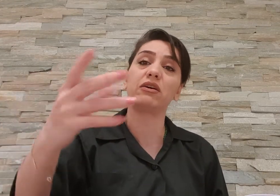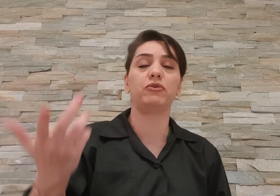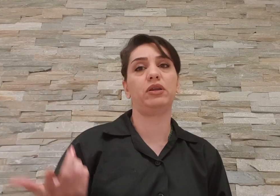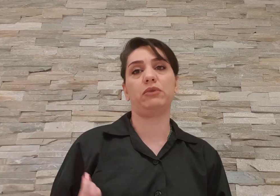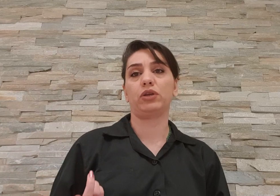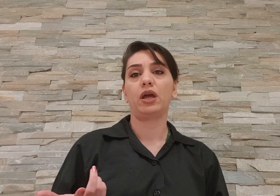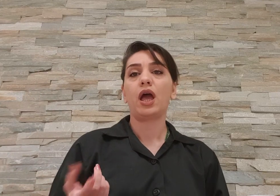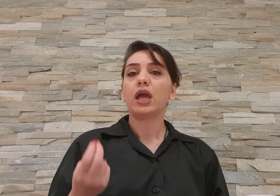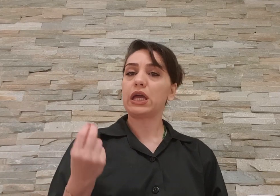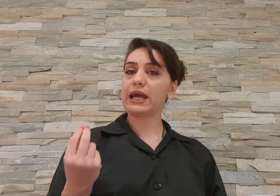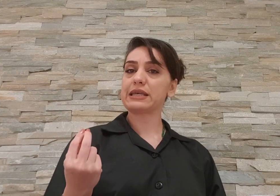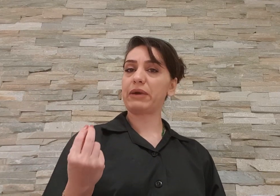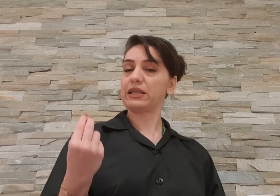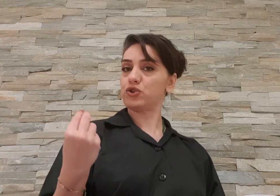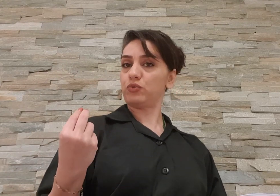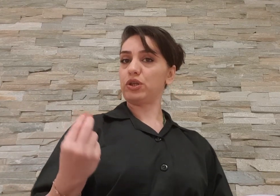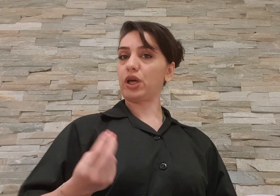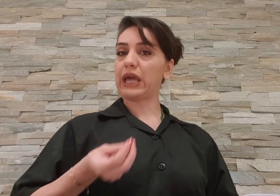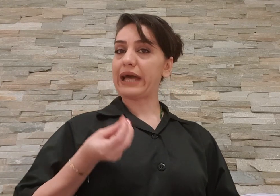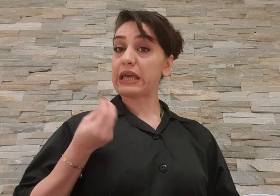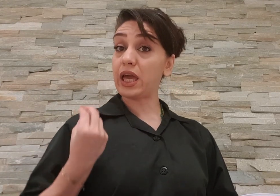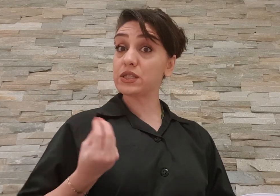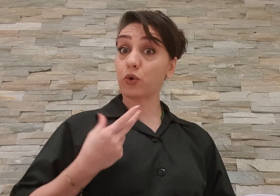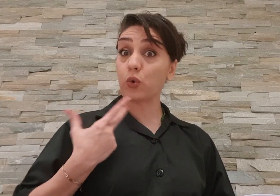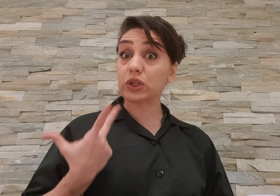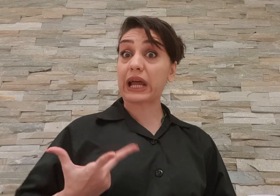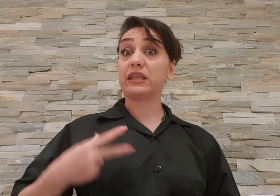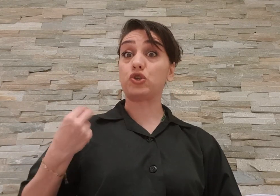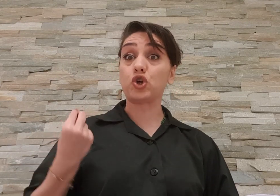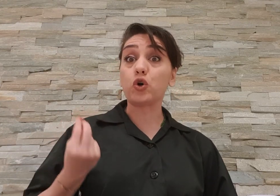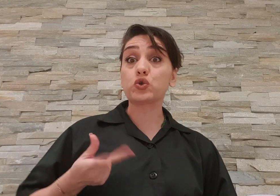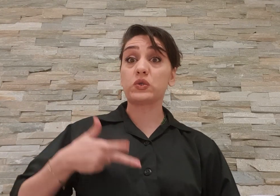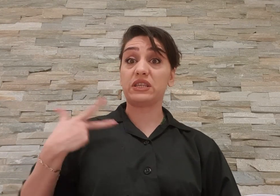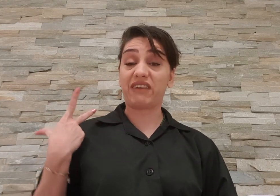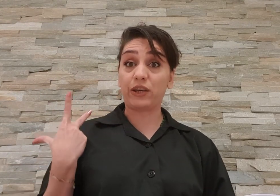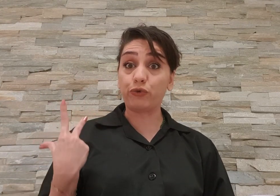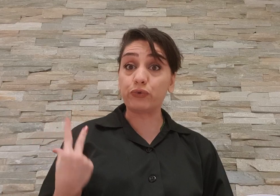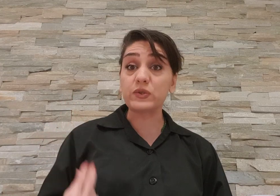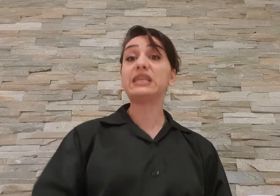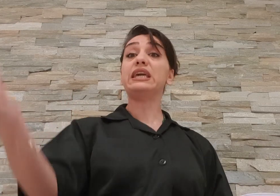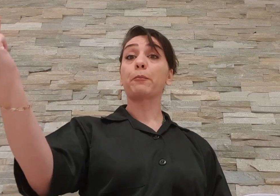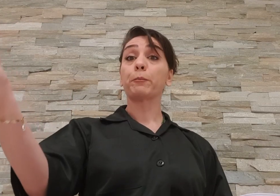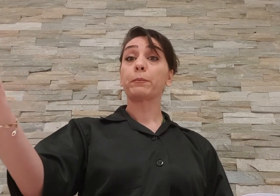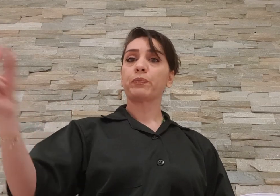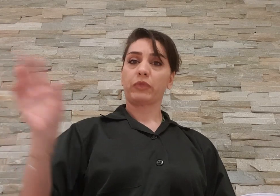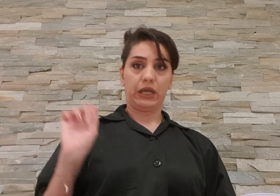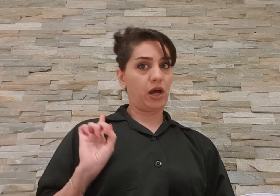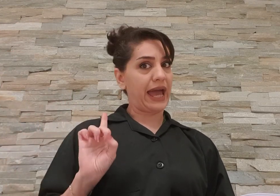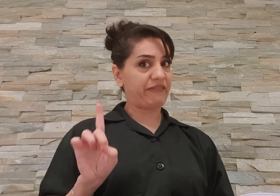کاری میکنیم میدونیم یعنی اصلا میاد نشون بددن که از حیث قدرت جاسوسی و نفوزی ایران حرف